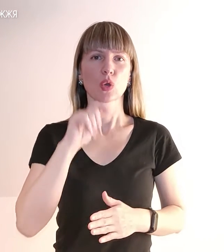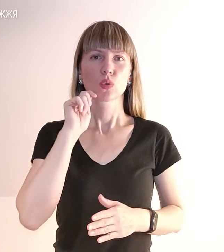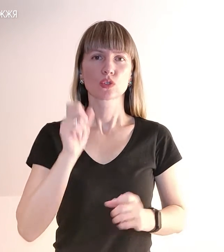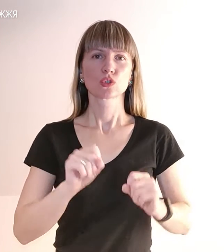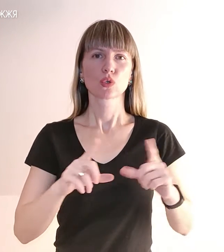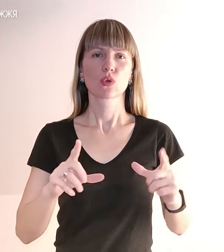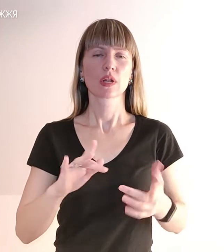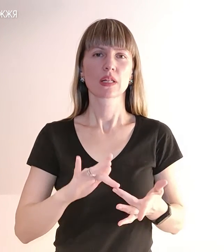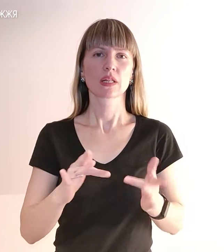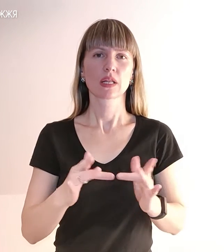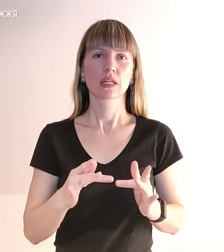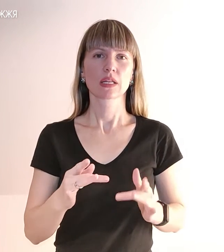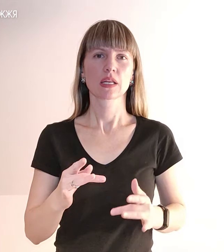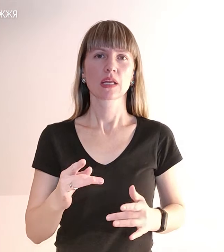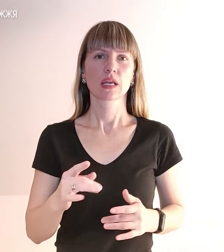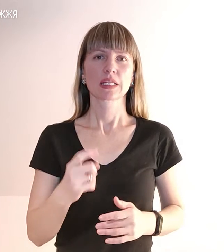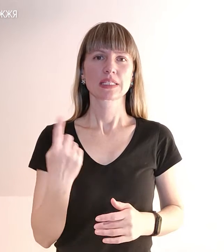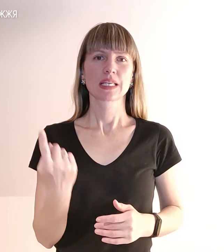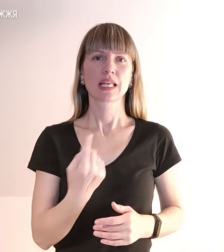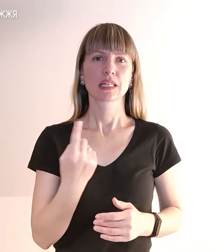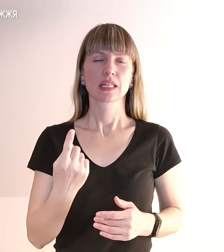онлайн з єдиним розкладом на всю Україну.